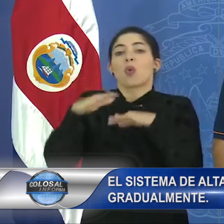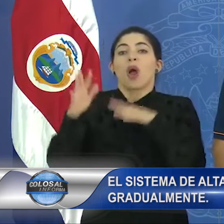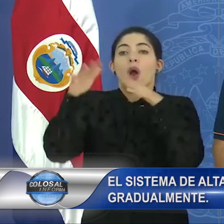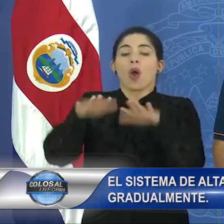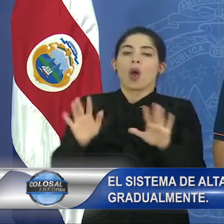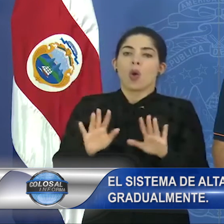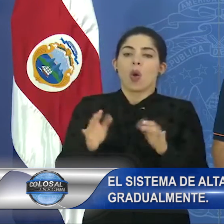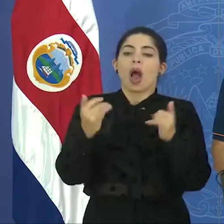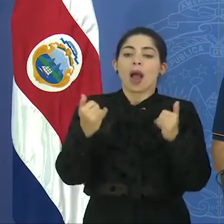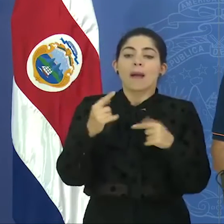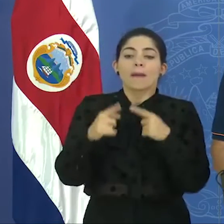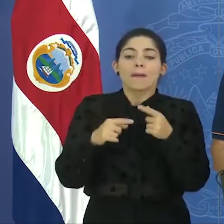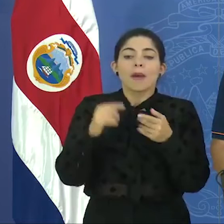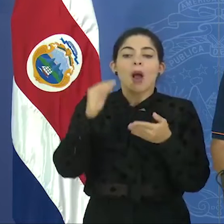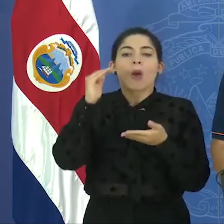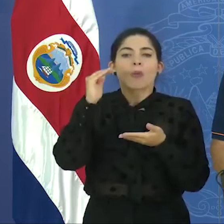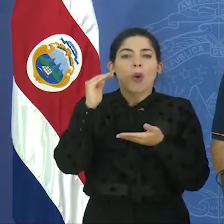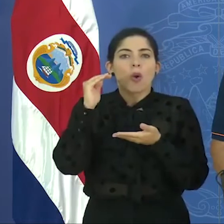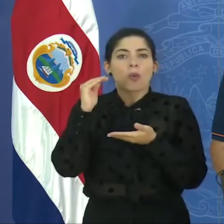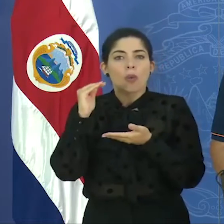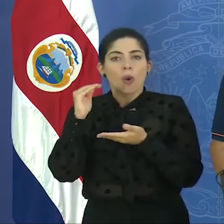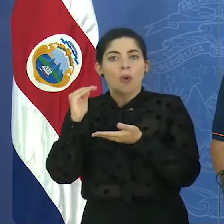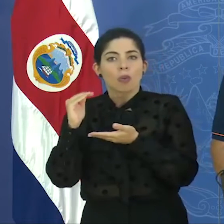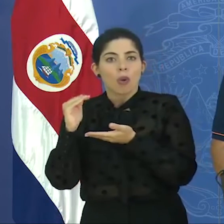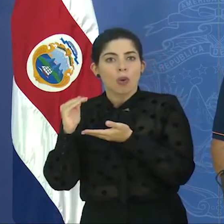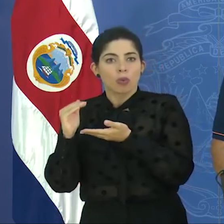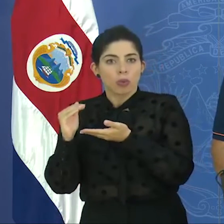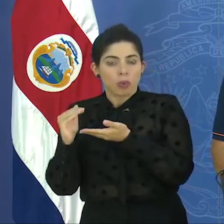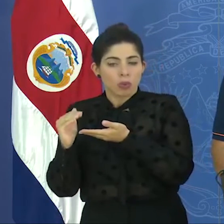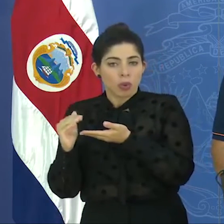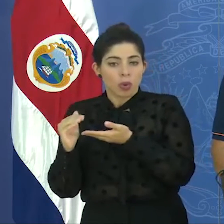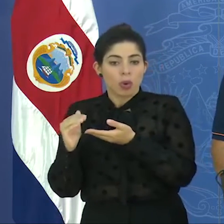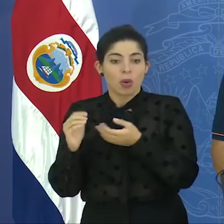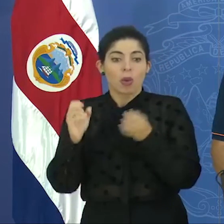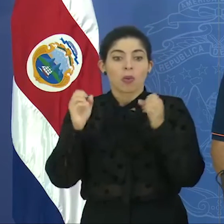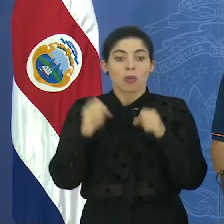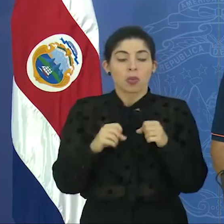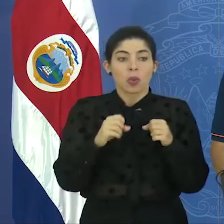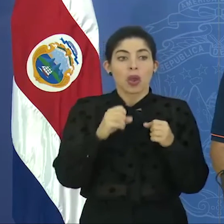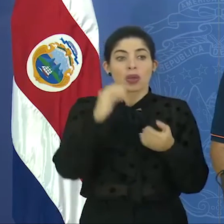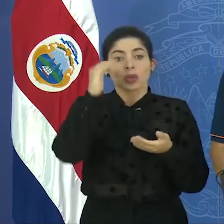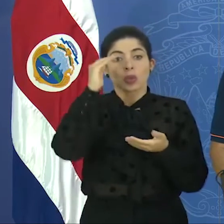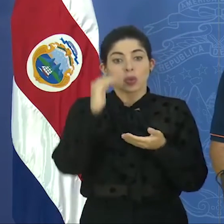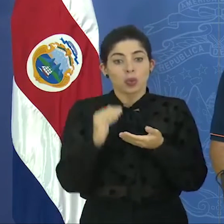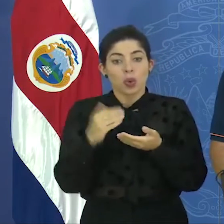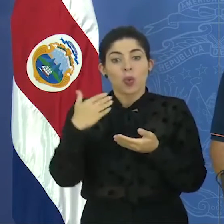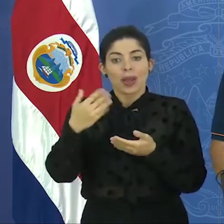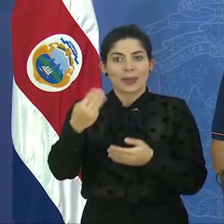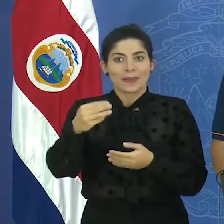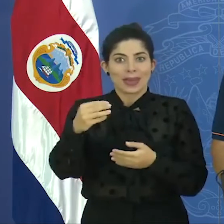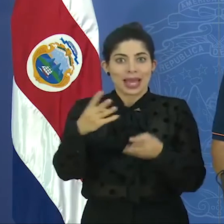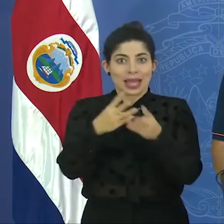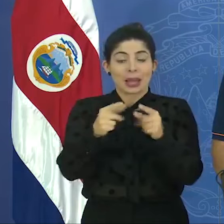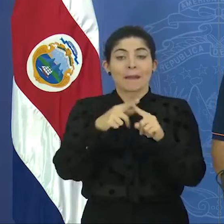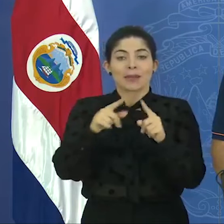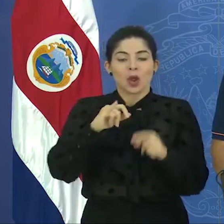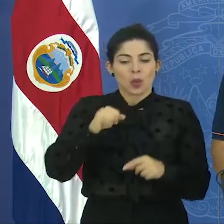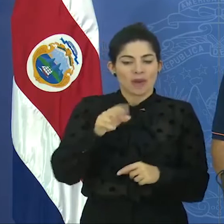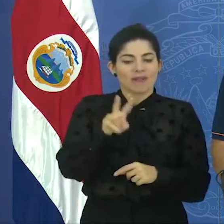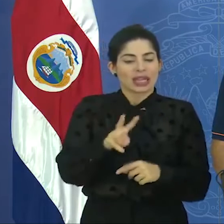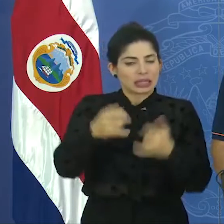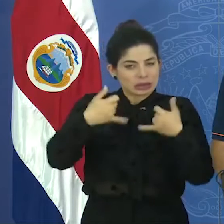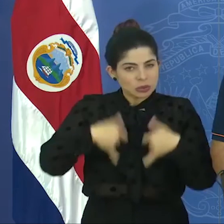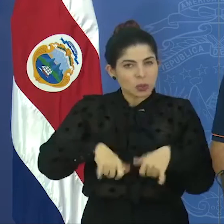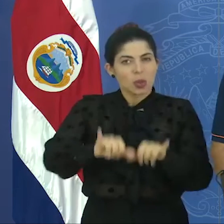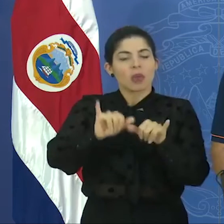decir, va a disminuir gradualmente, podríamos salir de la mayor influencia del fenómeno para el día miércoles, pero durante jueves y viernes